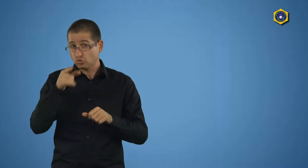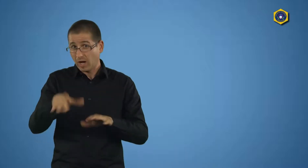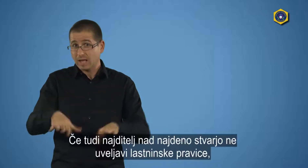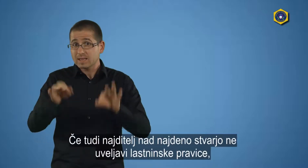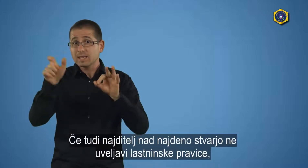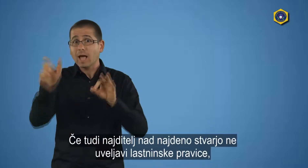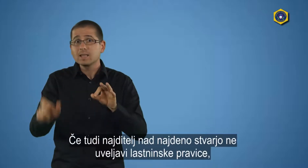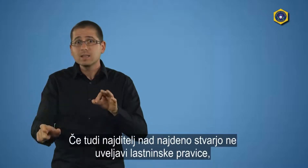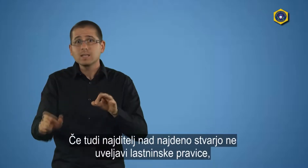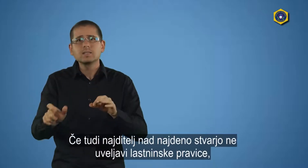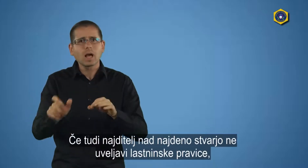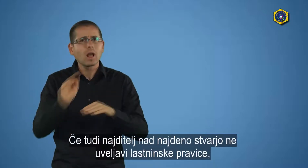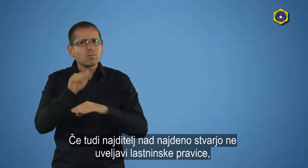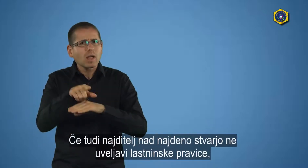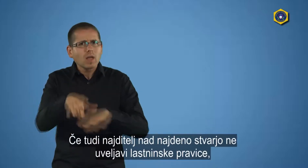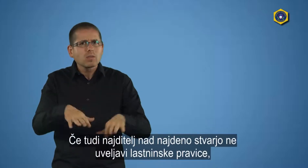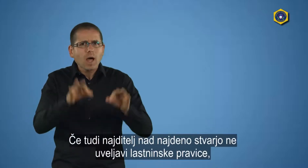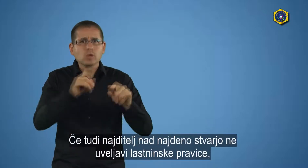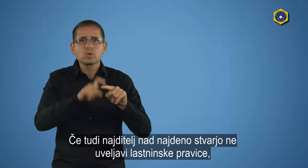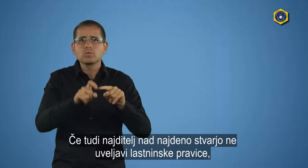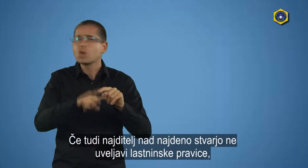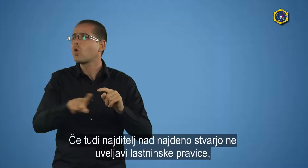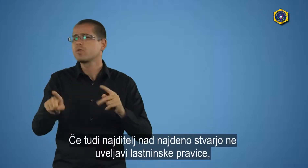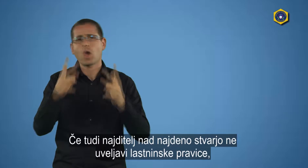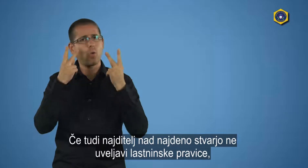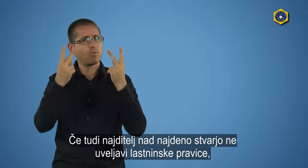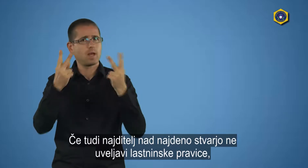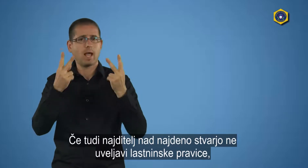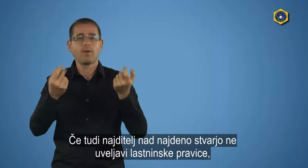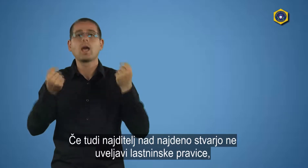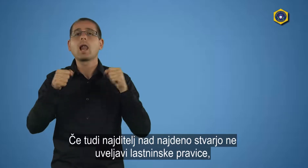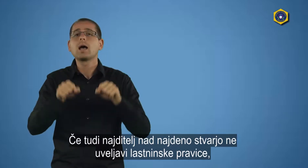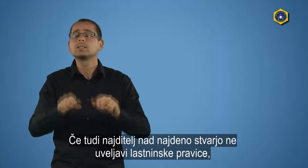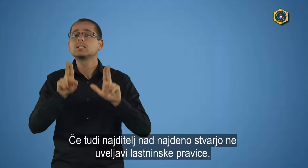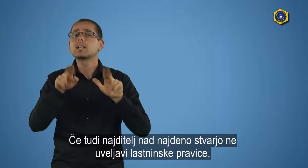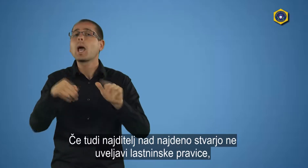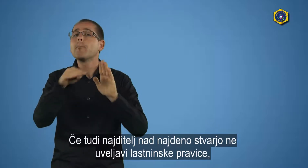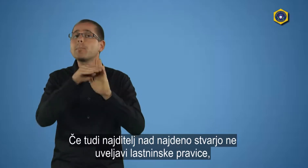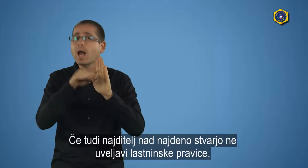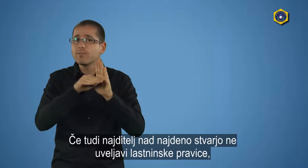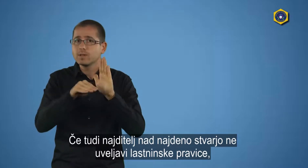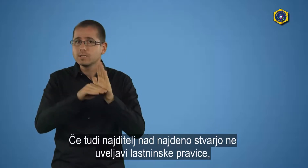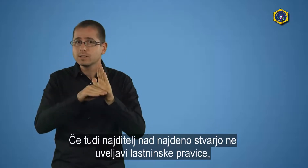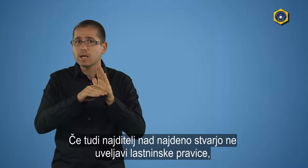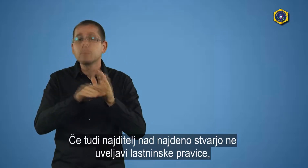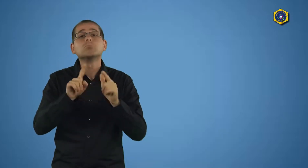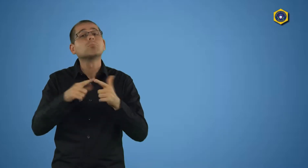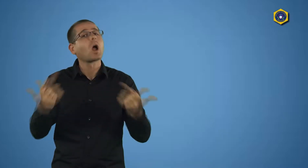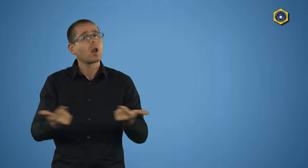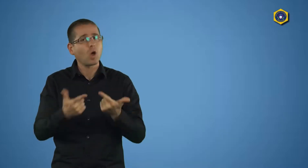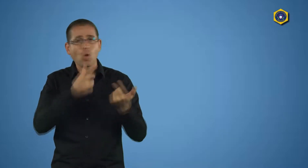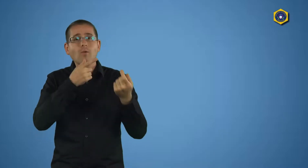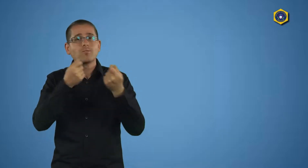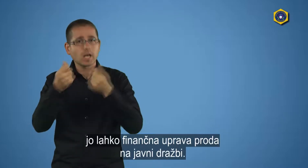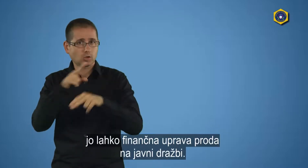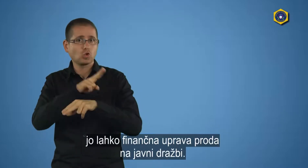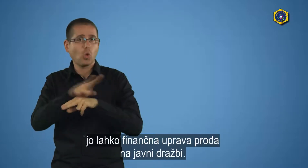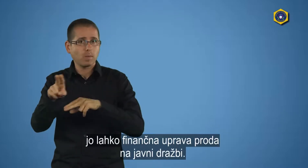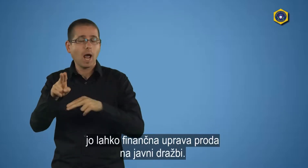Če tudi najditel nad najdeno stvarjo ne uveljavi lastninske pravice, je lahko finančna uprava proda na javni dražbi.